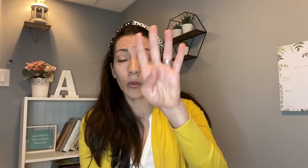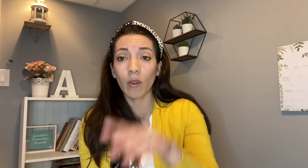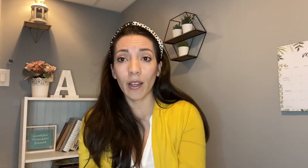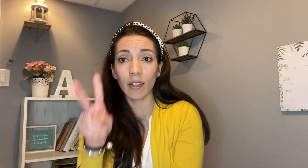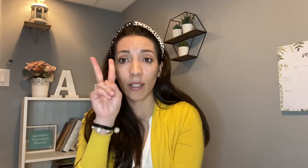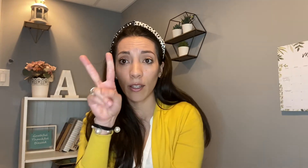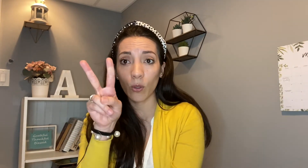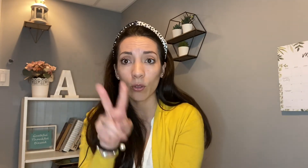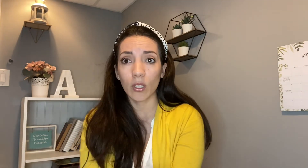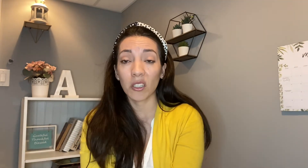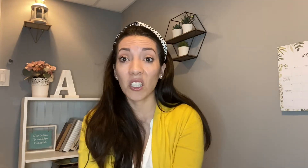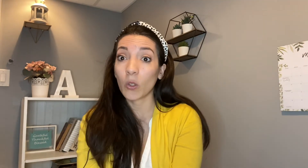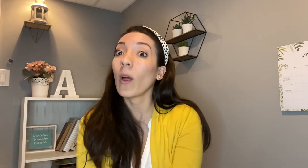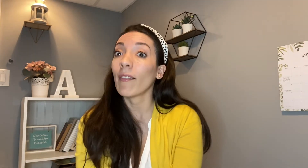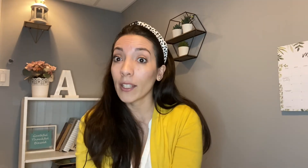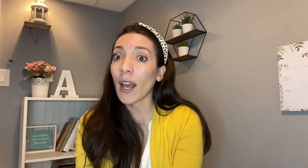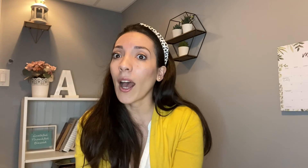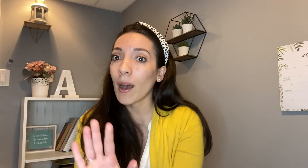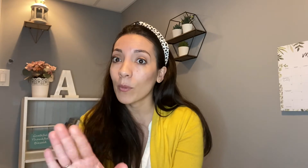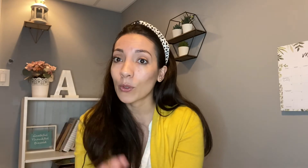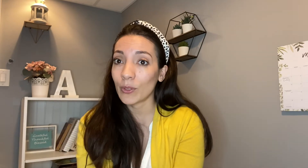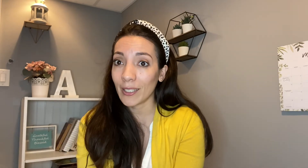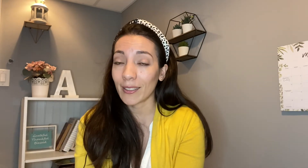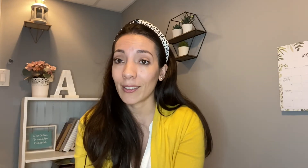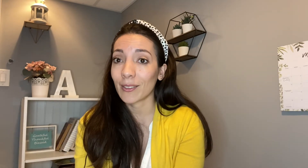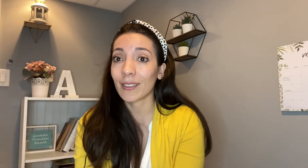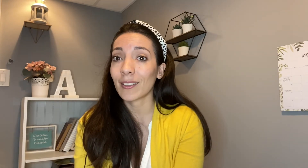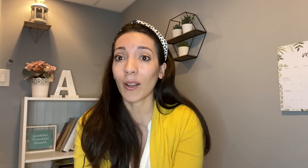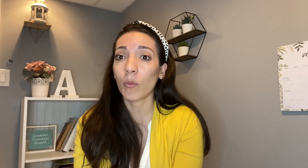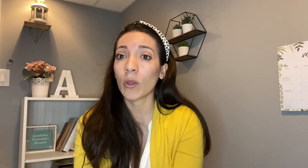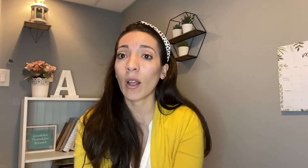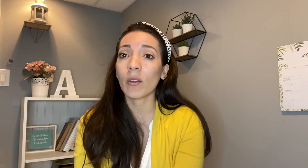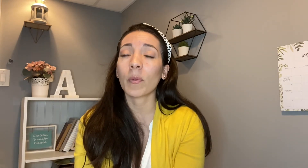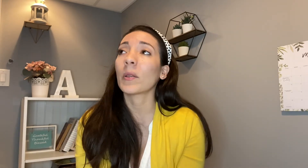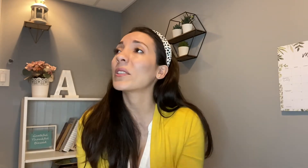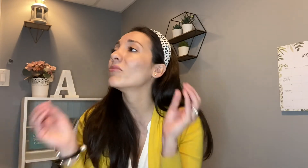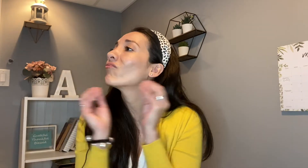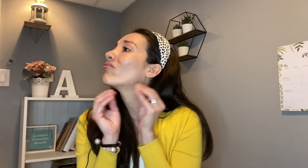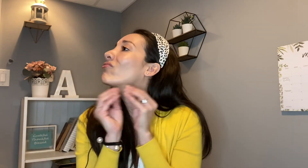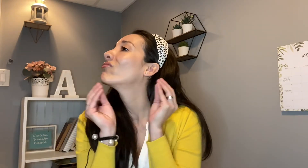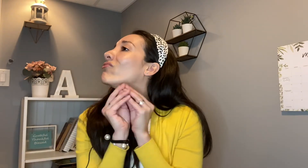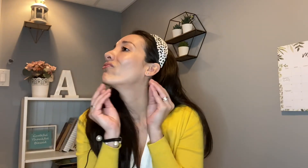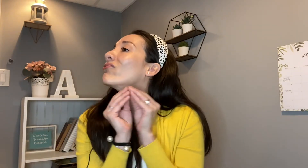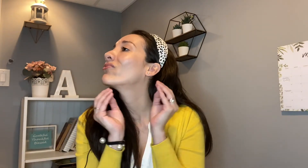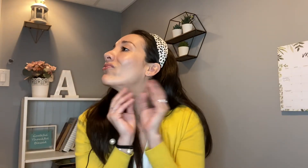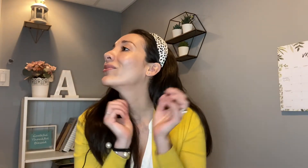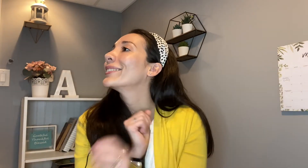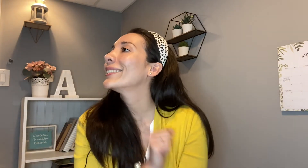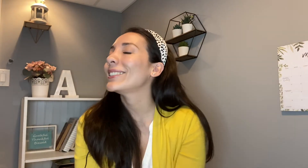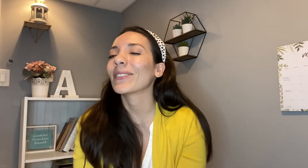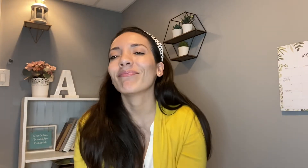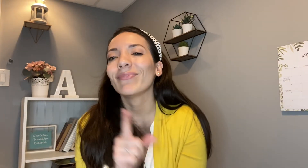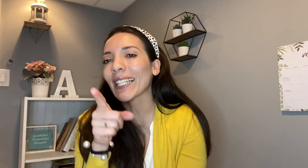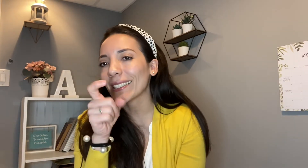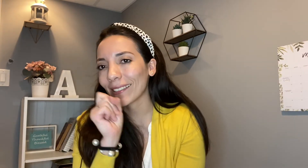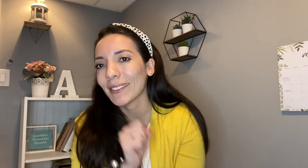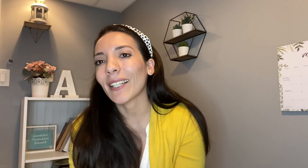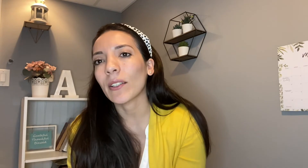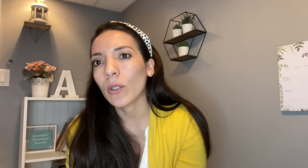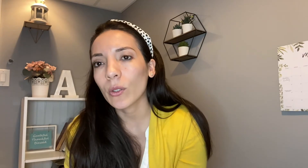baile tiene dos y todavía ambos utilizan entonces están comiendo algo y de repente me dicen y yo ya te doy otro